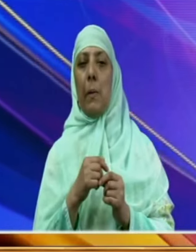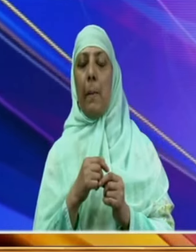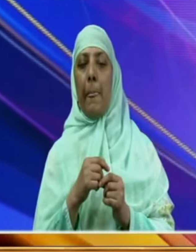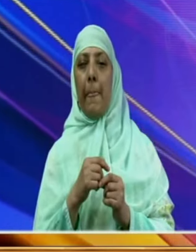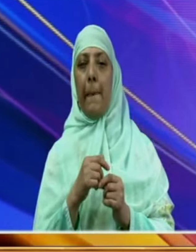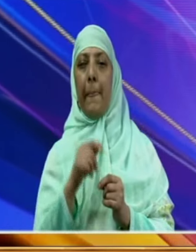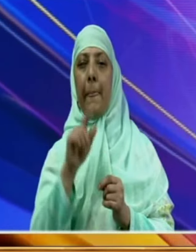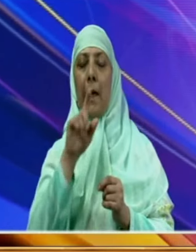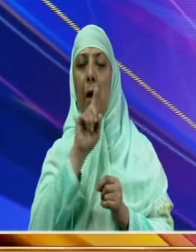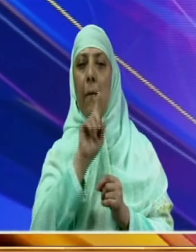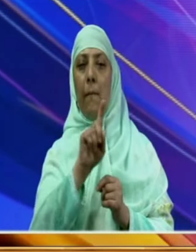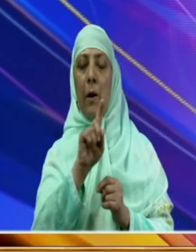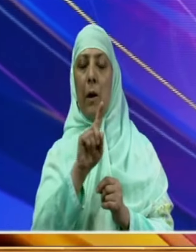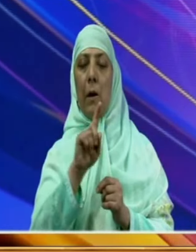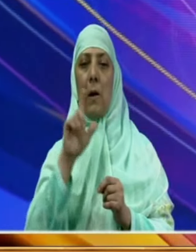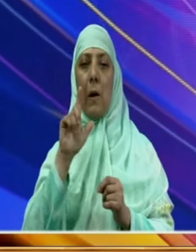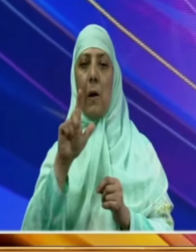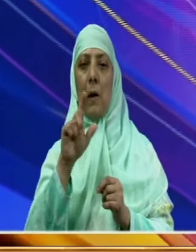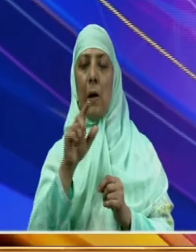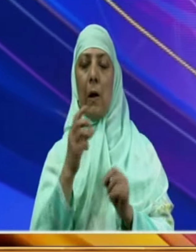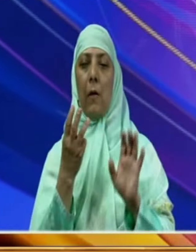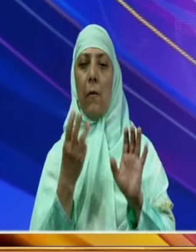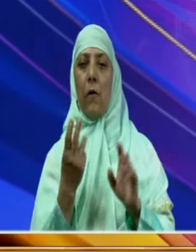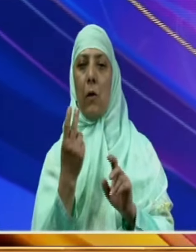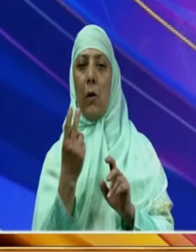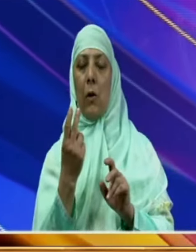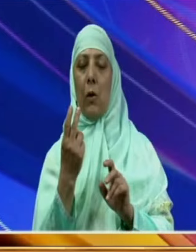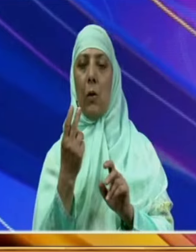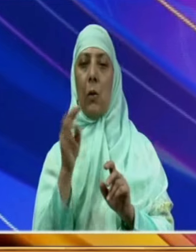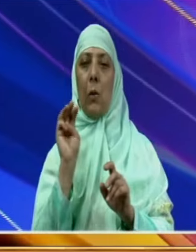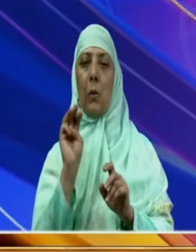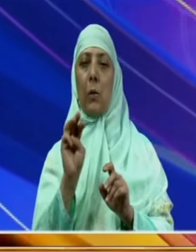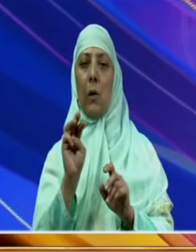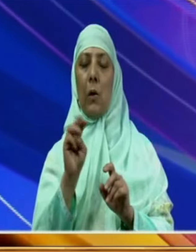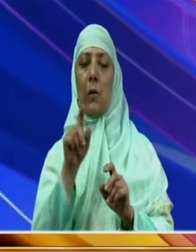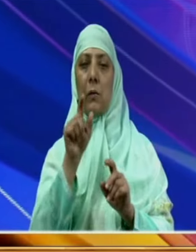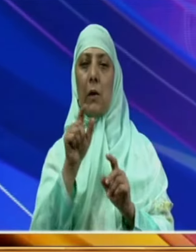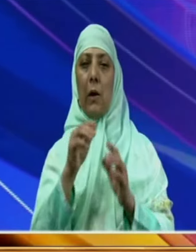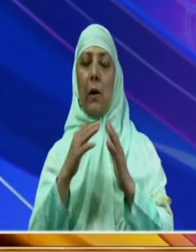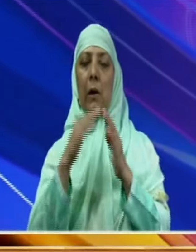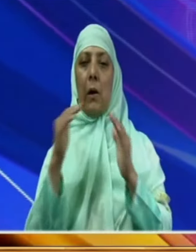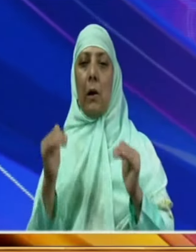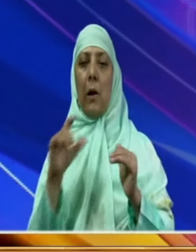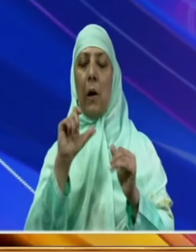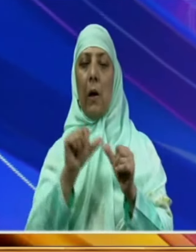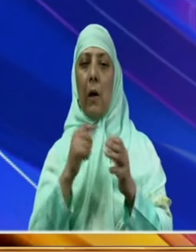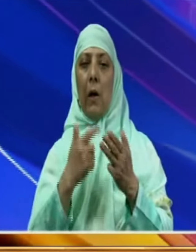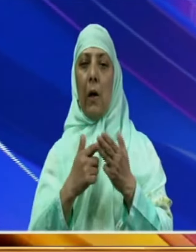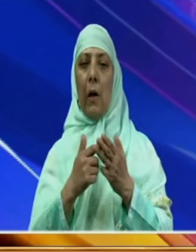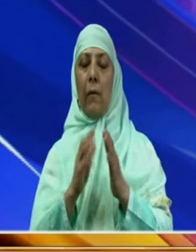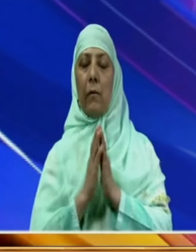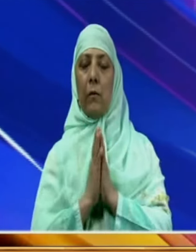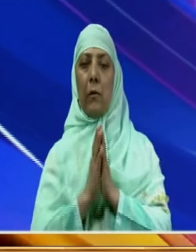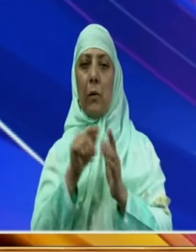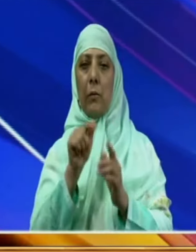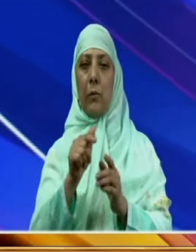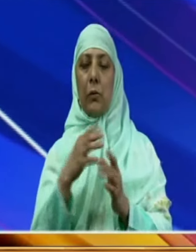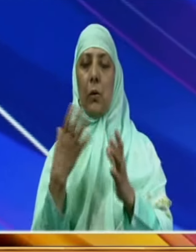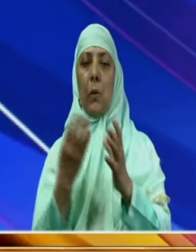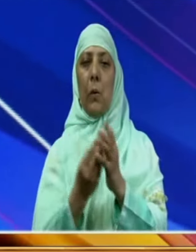ایک لاکھ بیاسی ہزار سے زائد یادریوں نے پویتر گفہ میں شیو لنگم کے درشن کیے ہیں